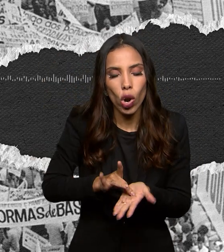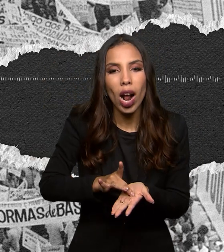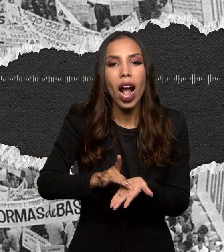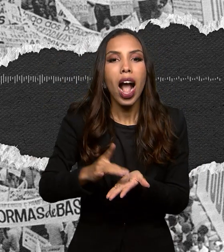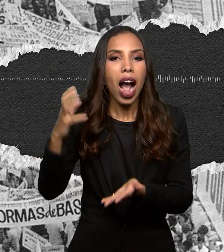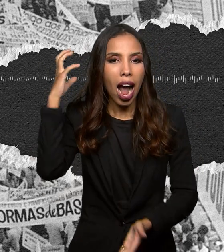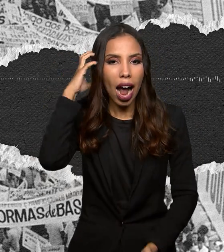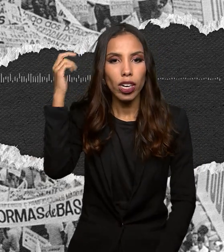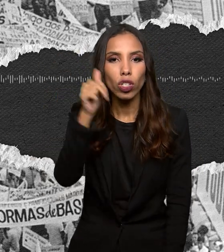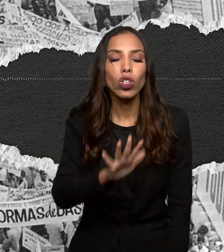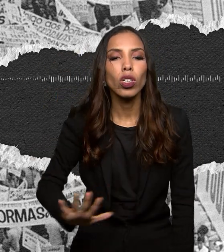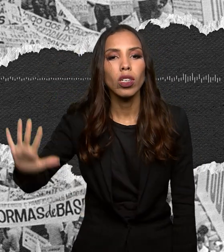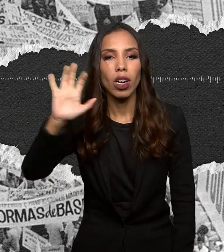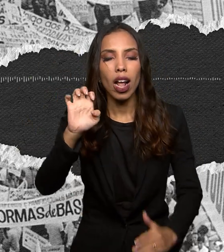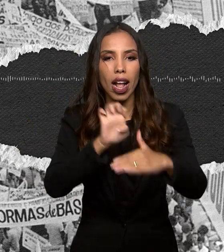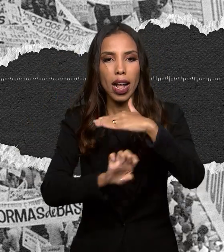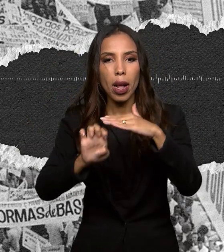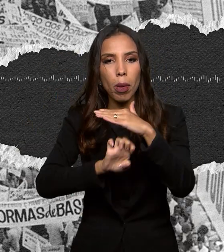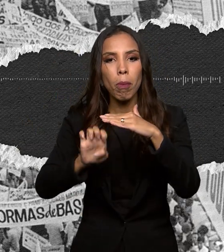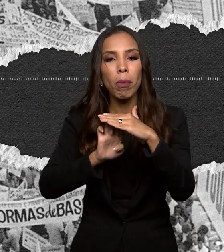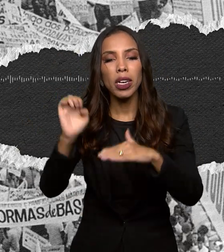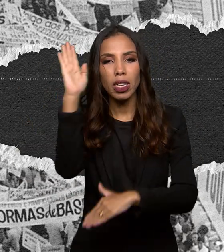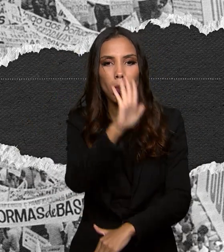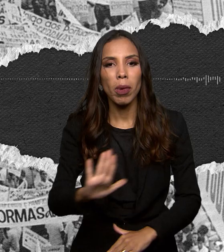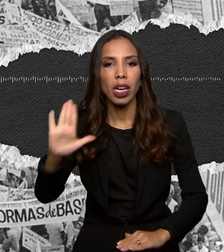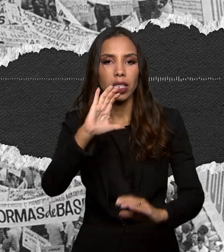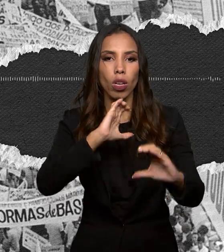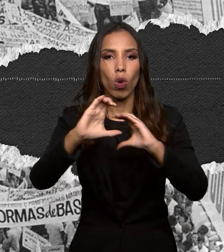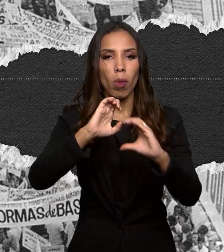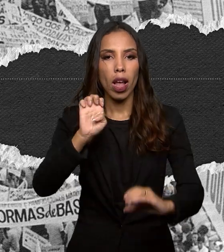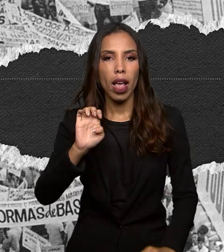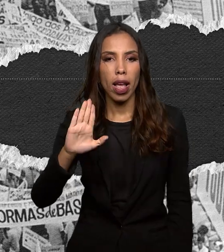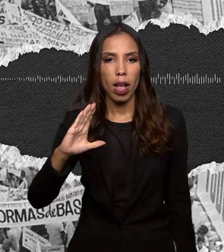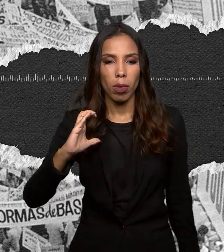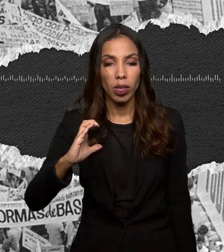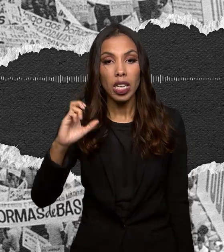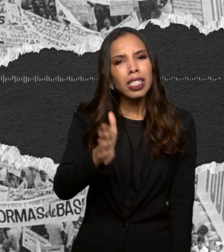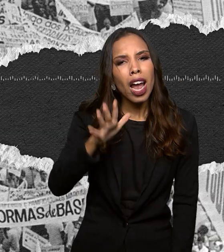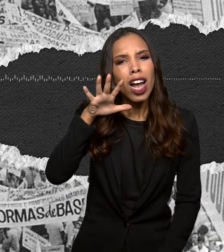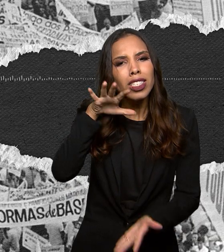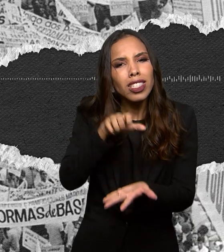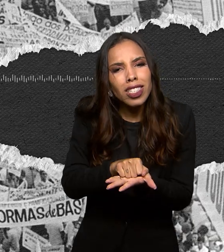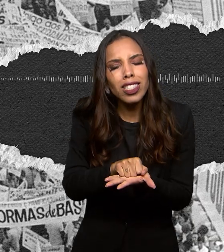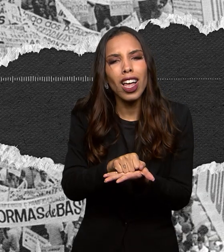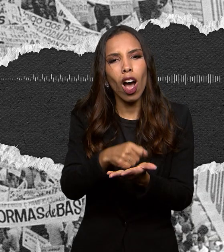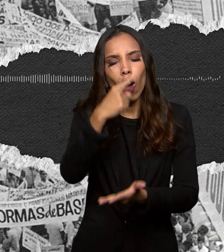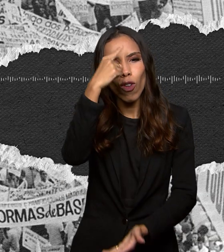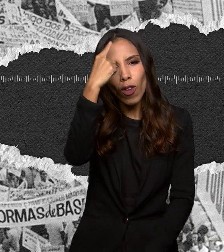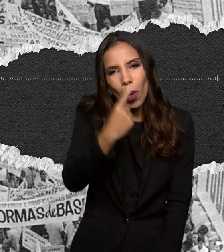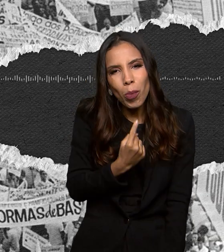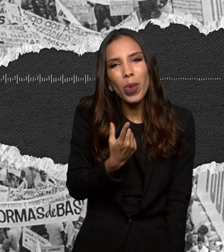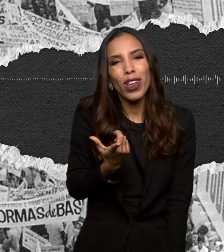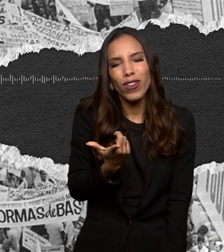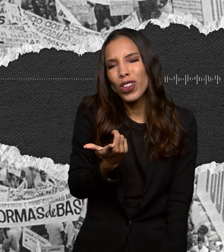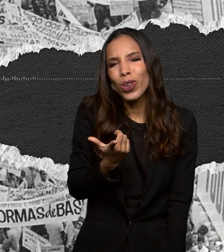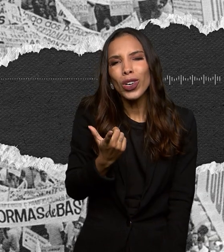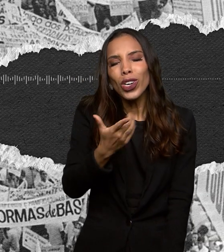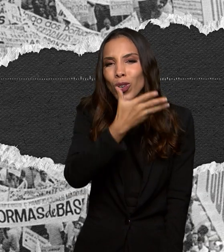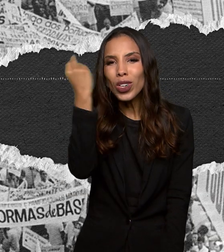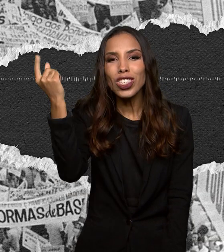Nacional veículo da empresa Brasil de Comunicação a EBC então já salva nosso perfil e não esquece de usar a ferramenta de avaliação da plataforma